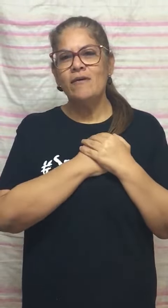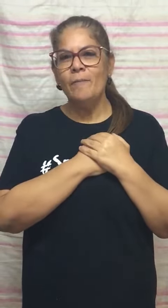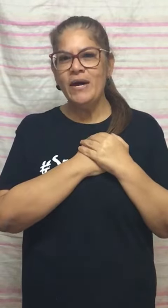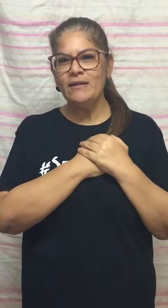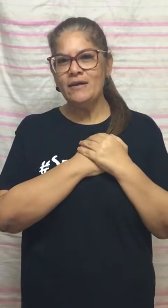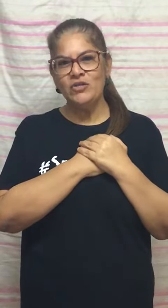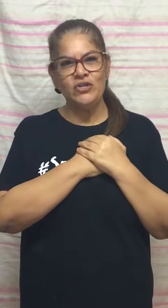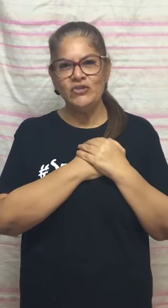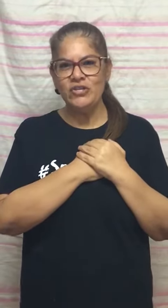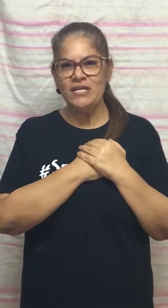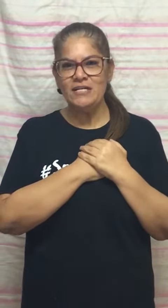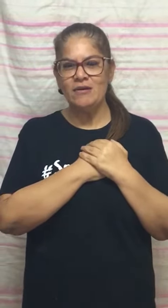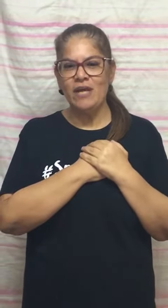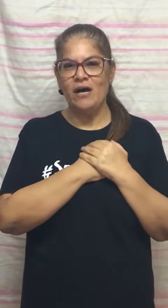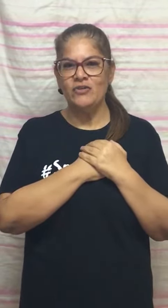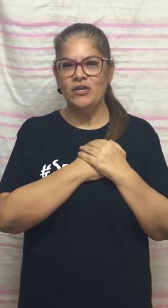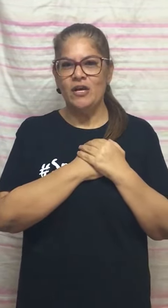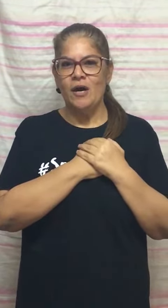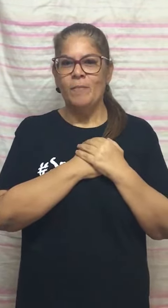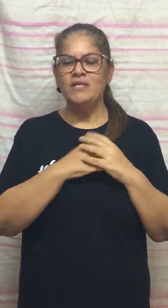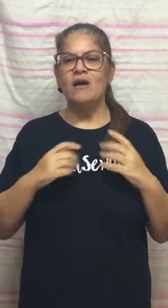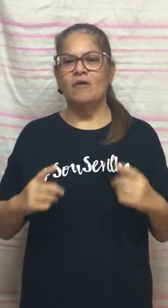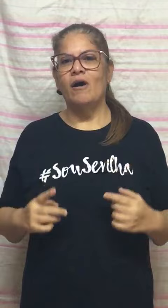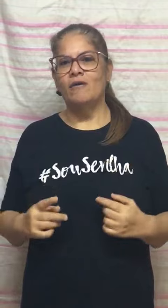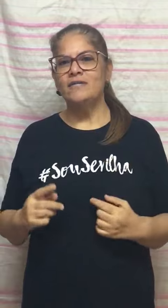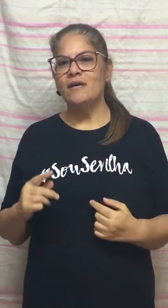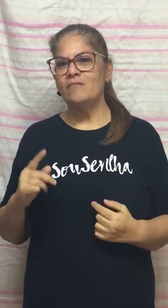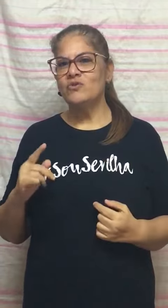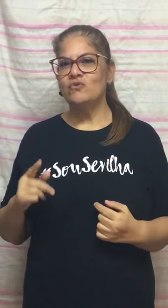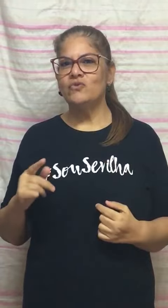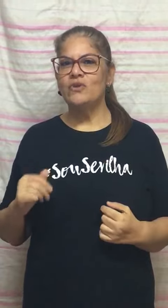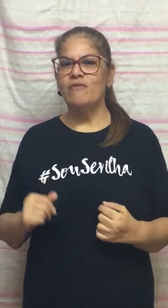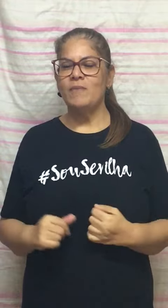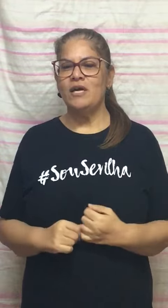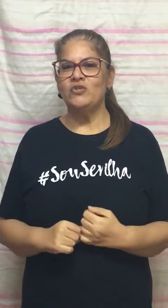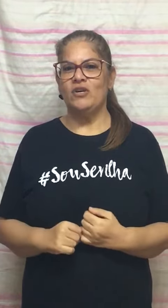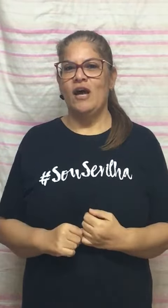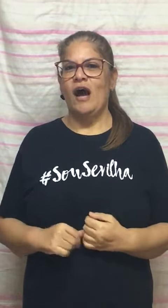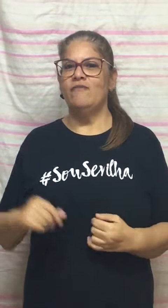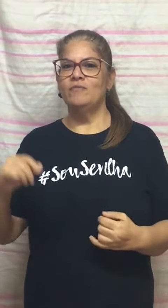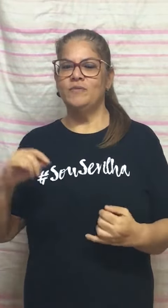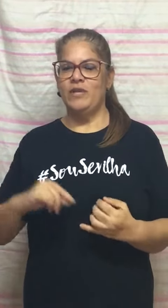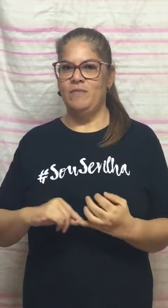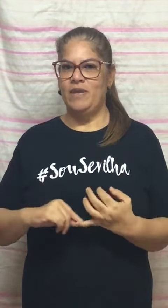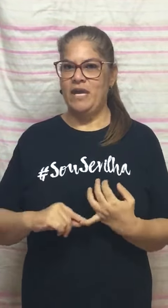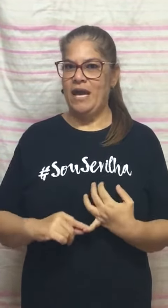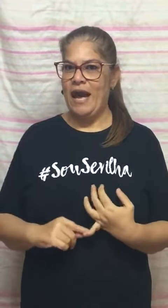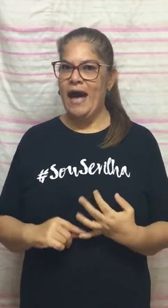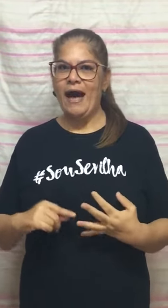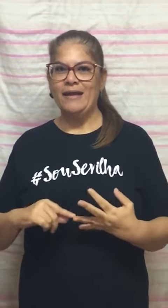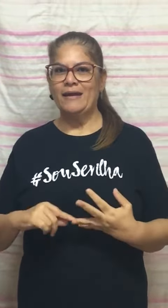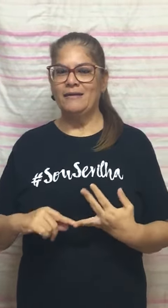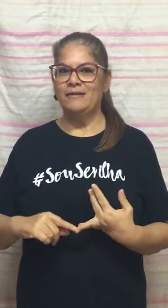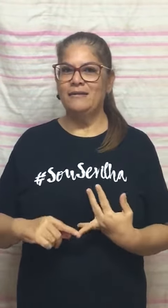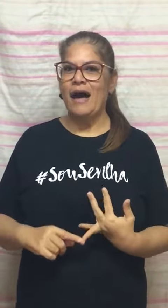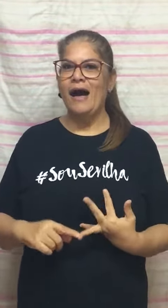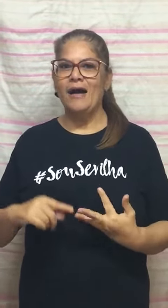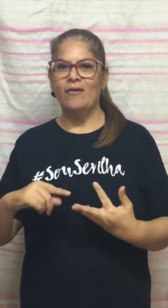apertadinho de tanta saudade. Mas lá logo estaremos juntos novamente, aí vamos poder brincar, cantar,